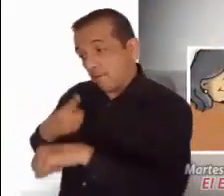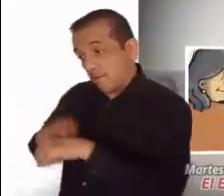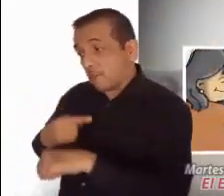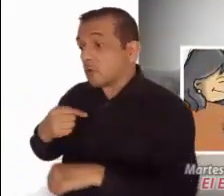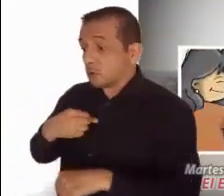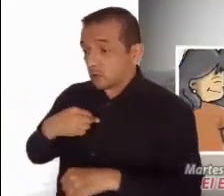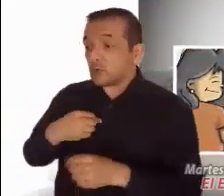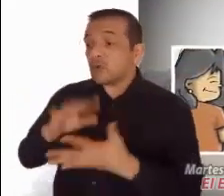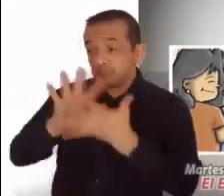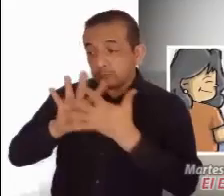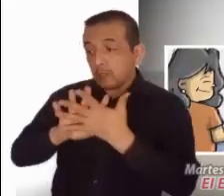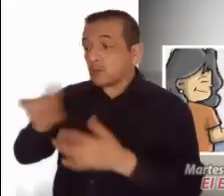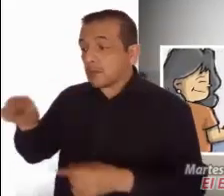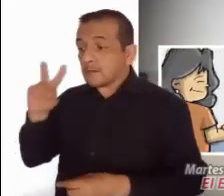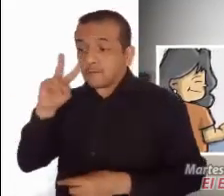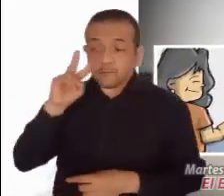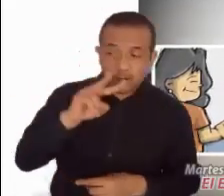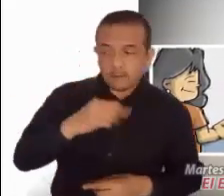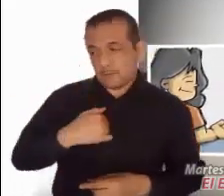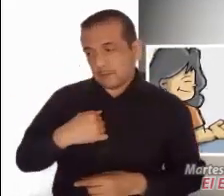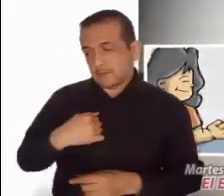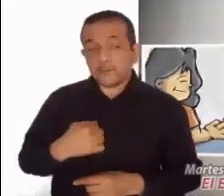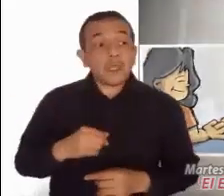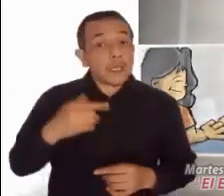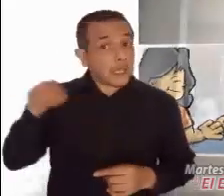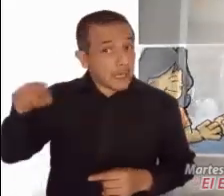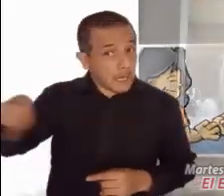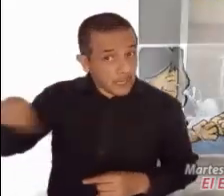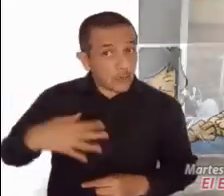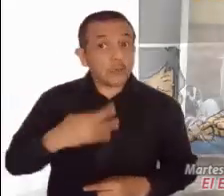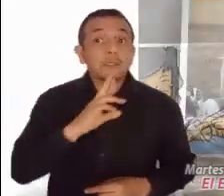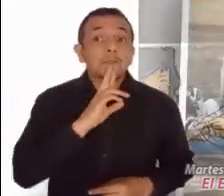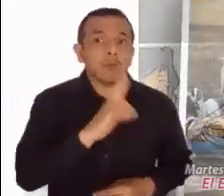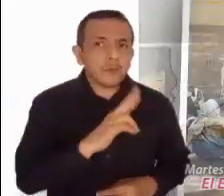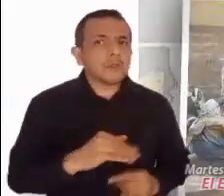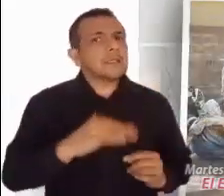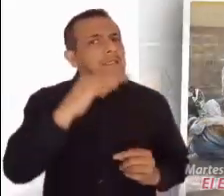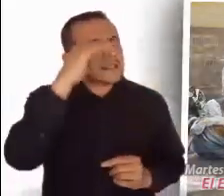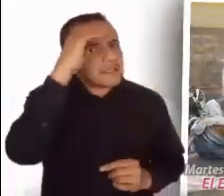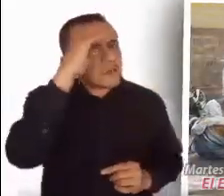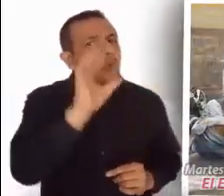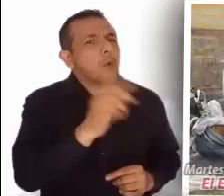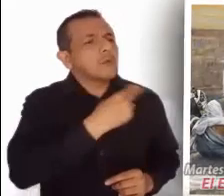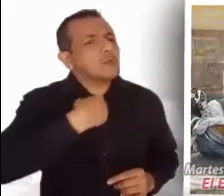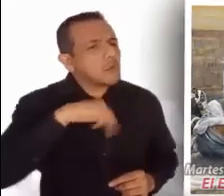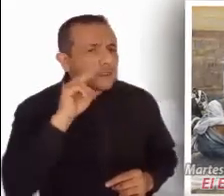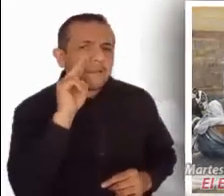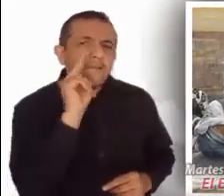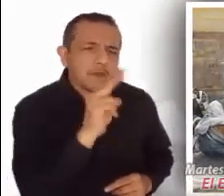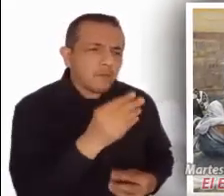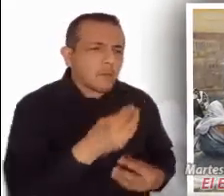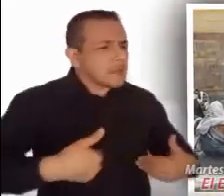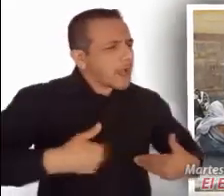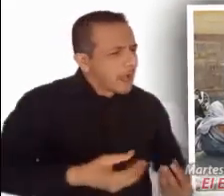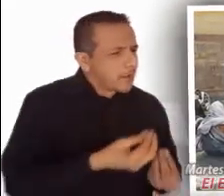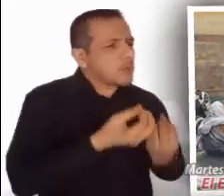encarcelado y fueron a verme. Los justos le contestarán entonces, Señor, ¿cuándo te vimos hambriento y